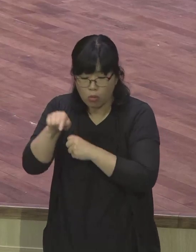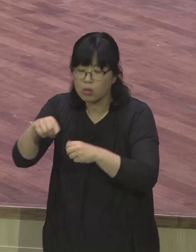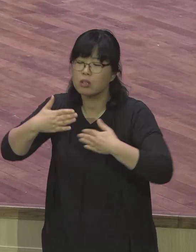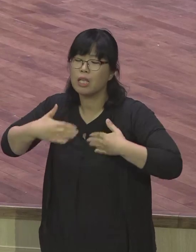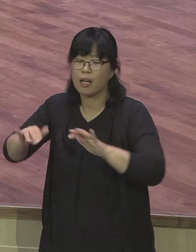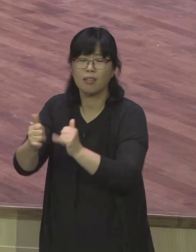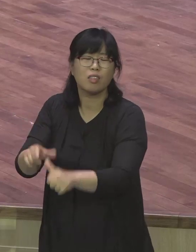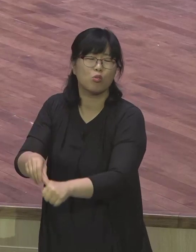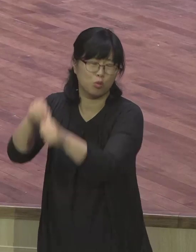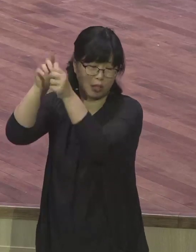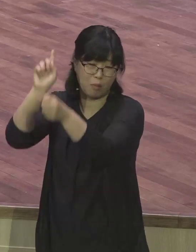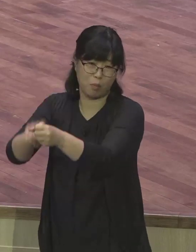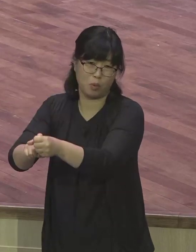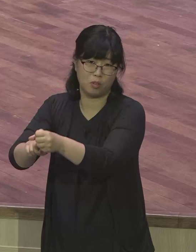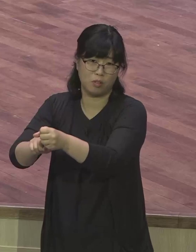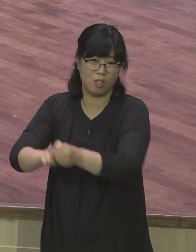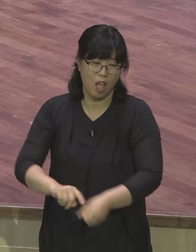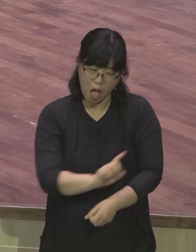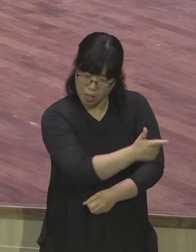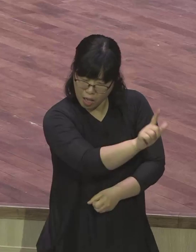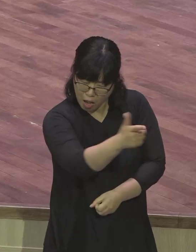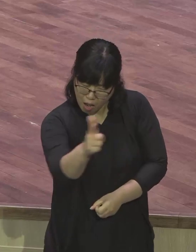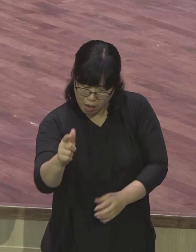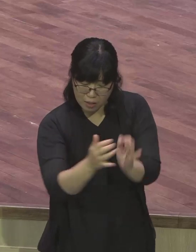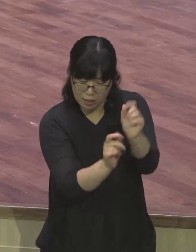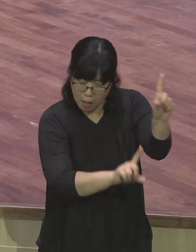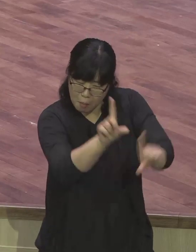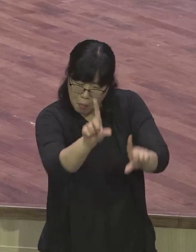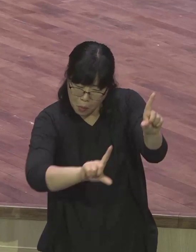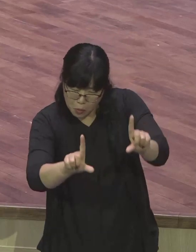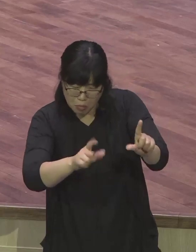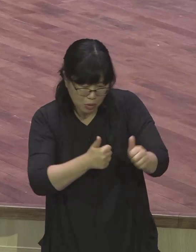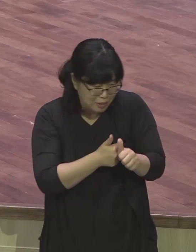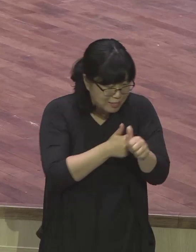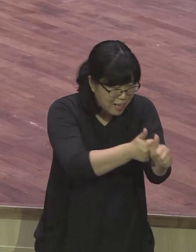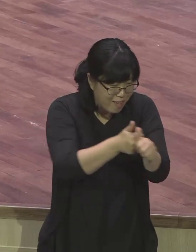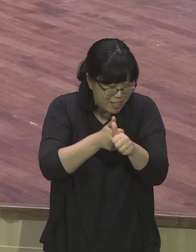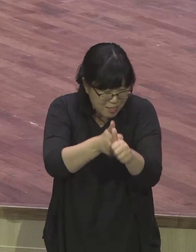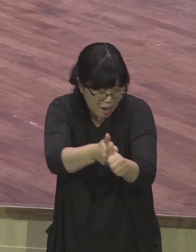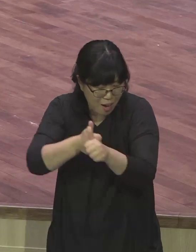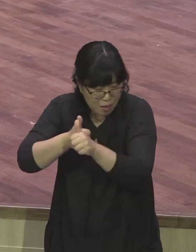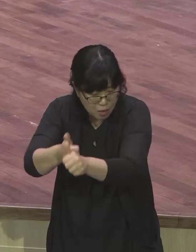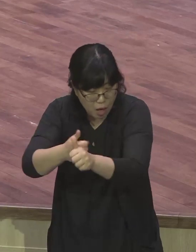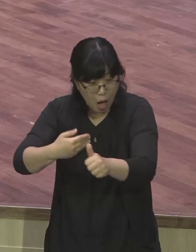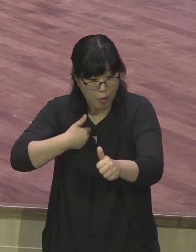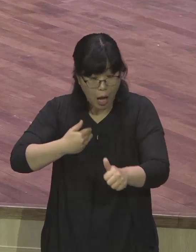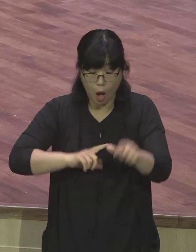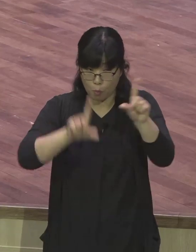모습이 된 것은 아무쪼록 몇 사람이라도 구원하고자 함이라고 말씀하고 있습니다